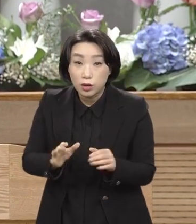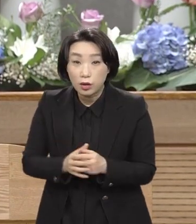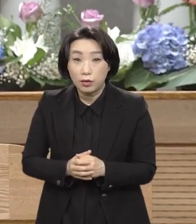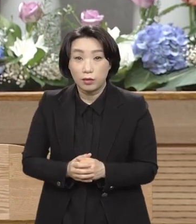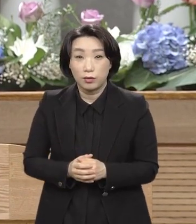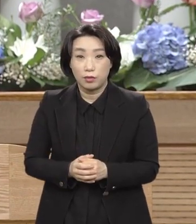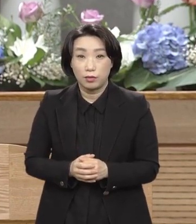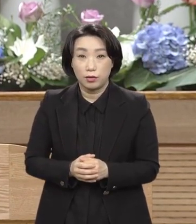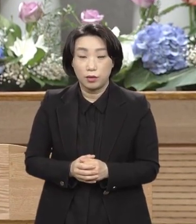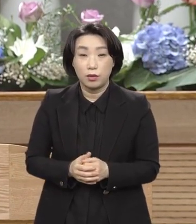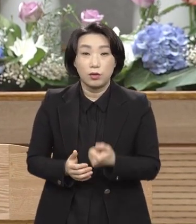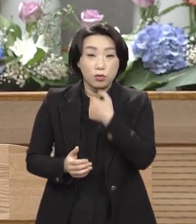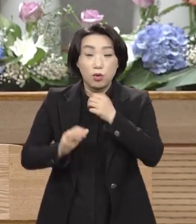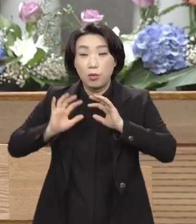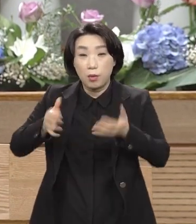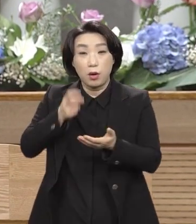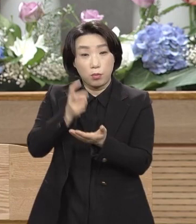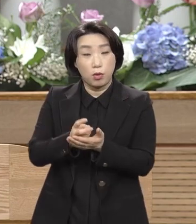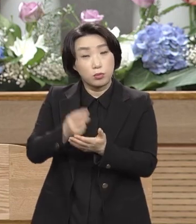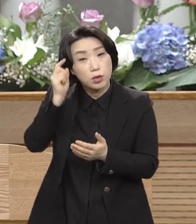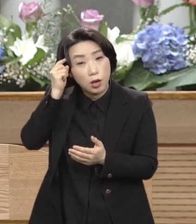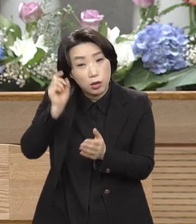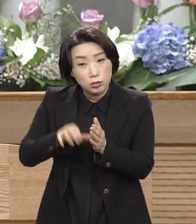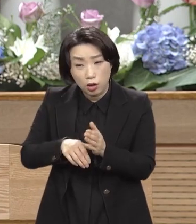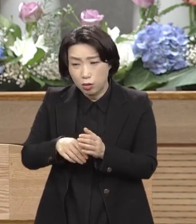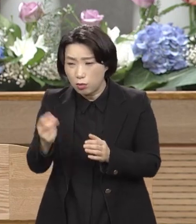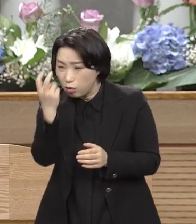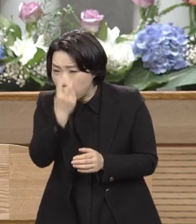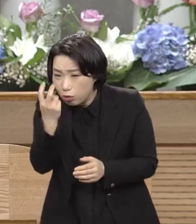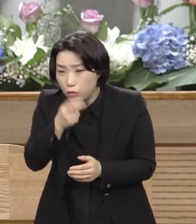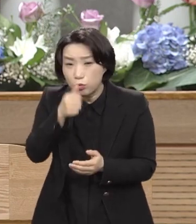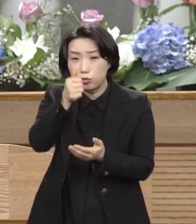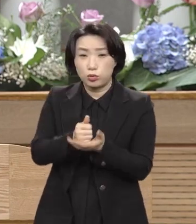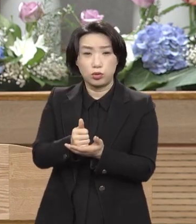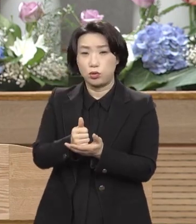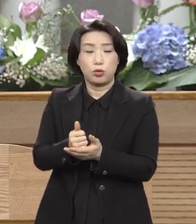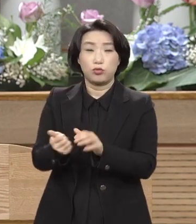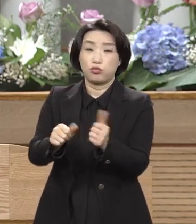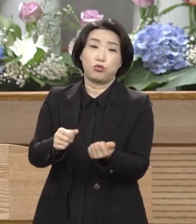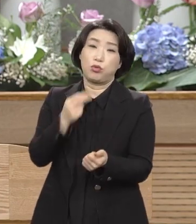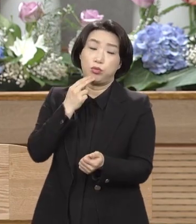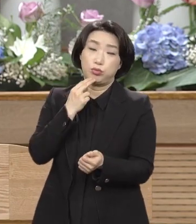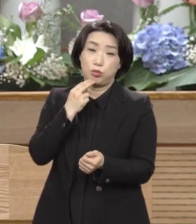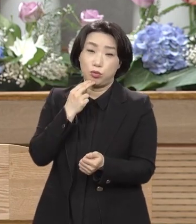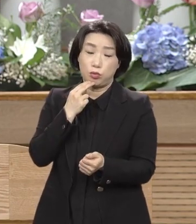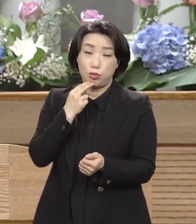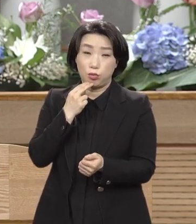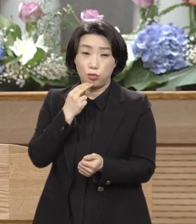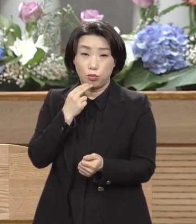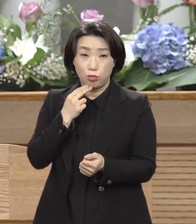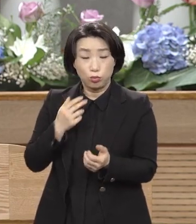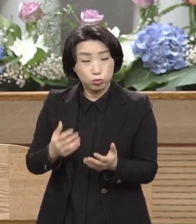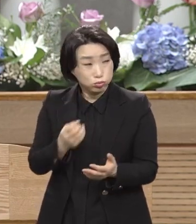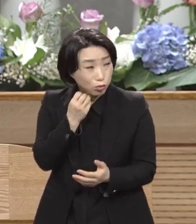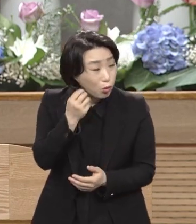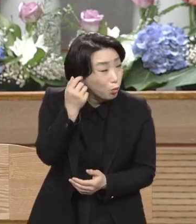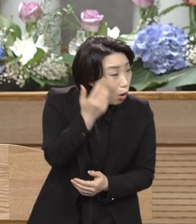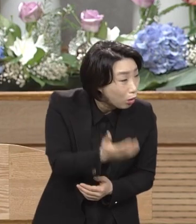노마의 법으로 볼 때 아무리 봐도 죽을 죄가 없어. 누가 봐도 죽을 죄가 없어. 그런데 저희가